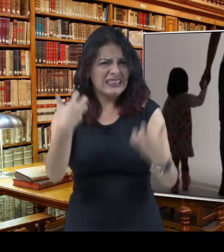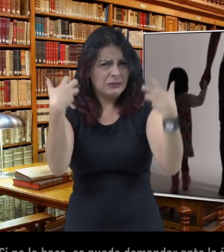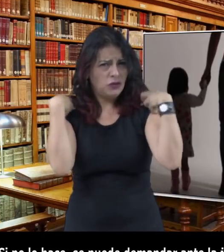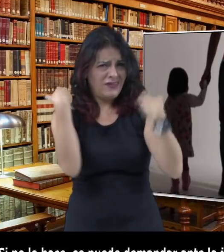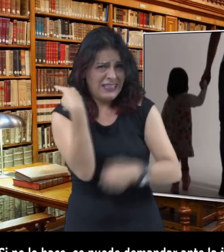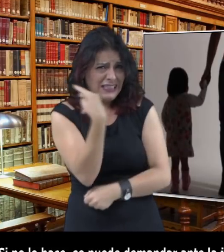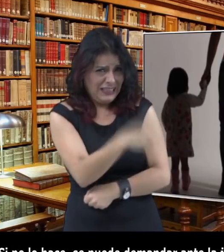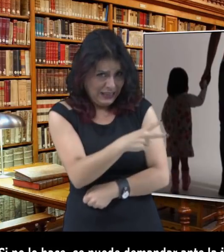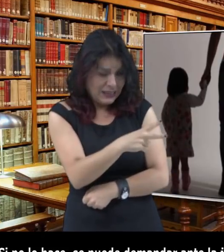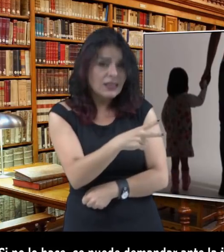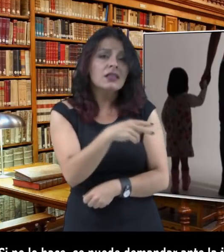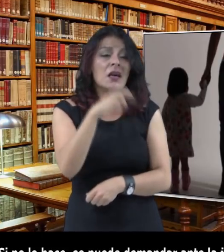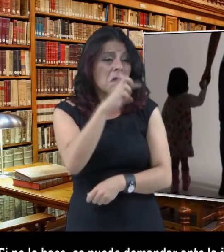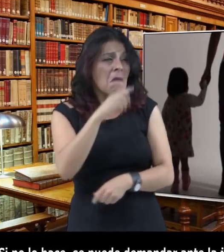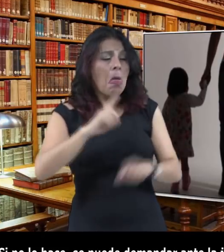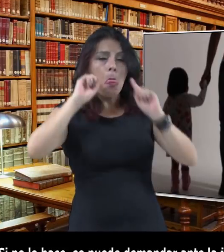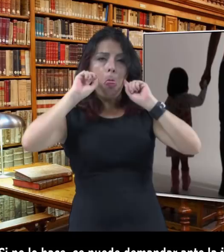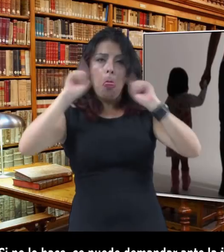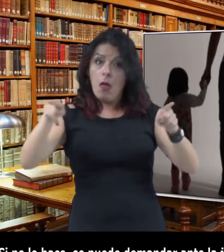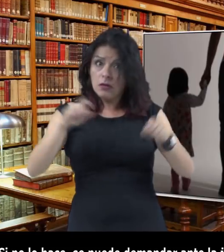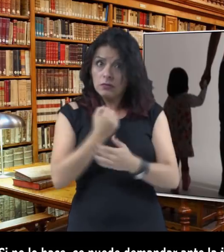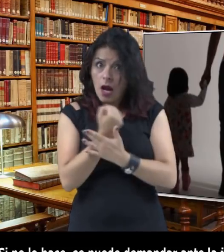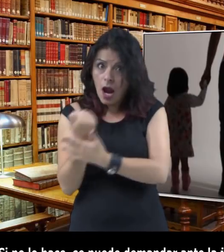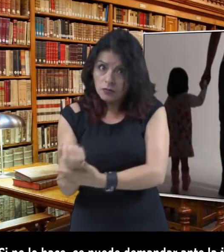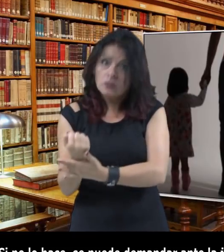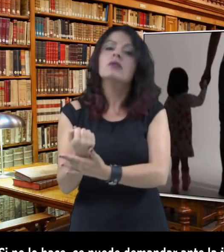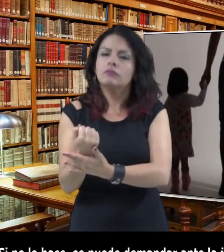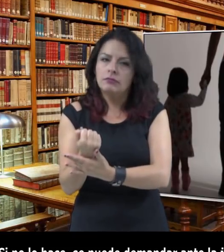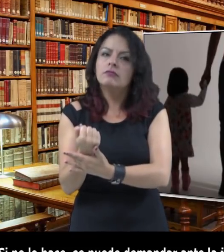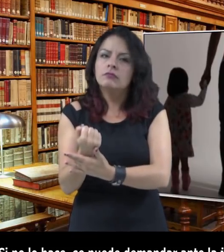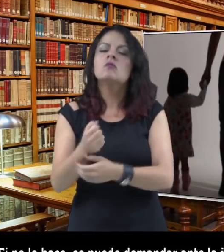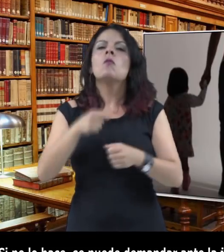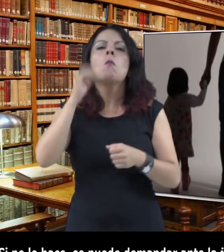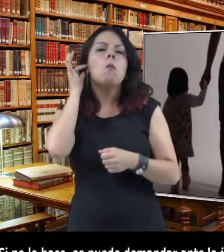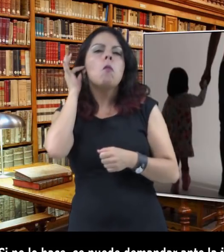Si no lo hace, se puede demandar ante la justicia para que lo ordene el pago de la pensión alimenticia.